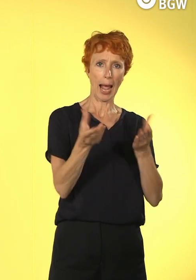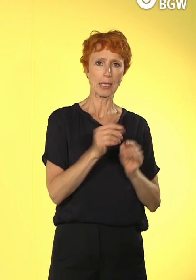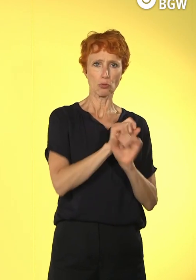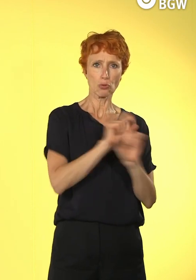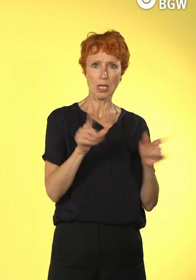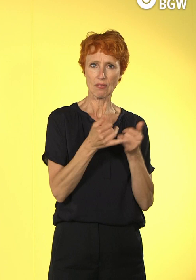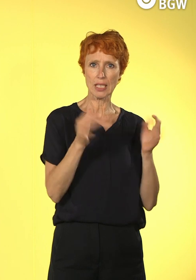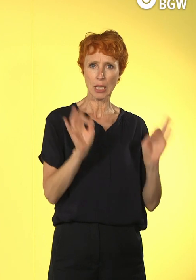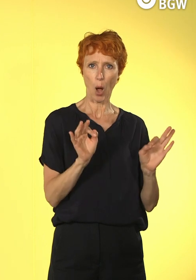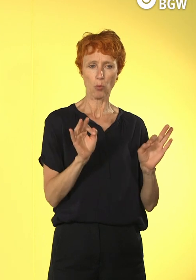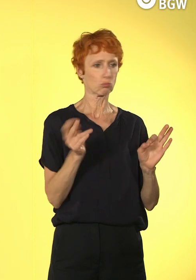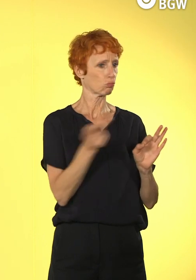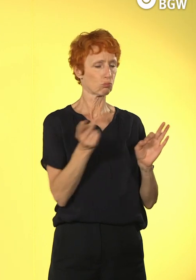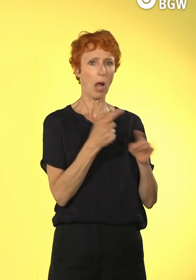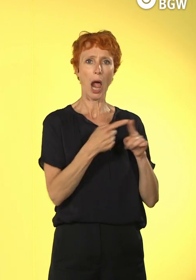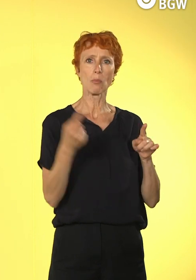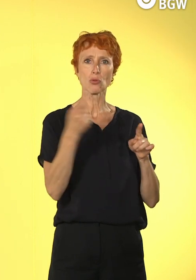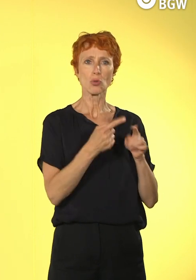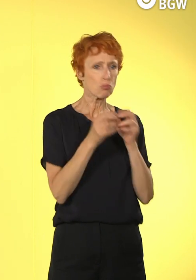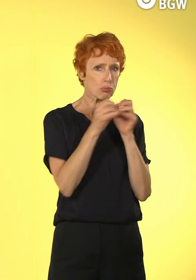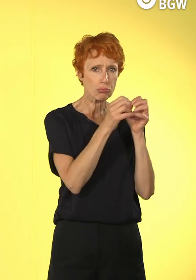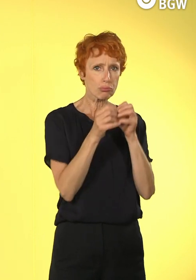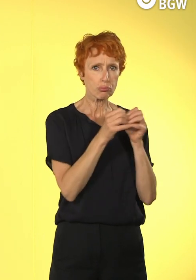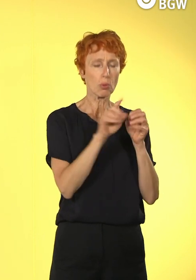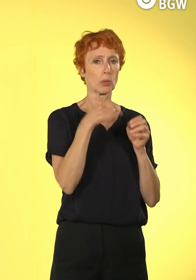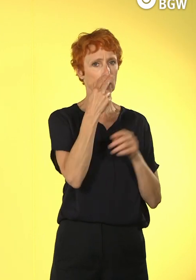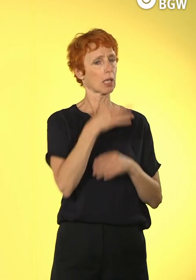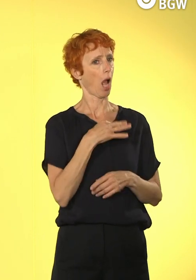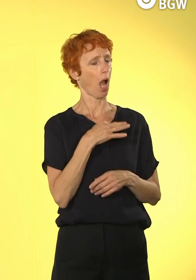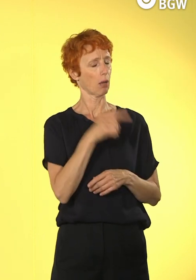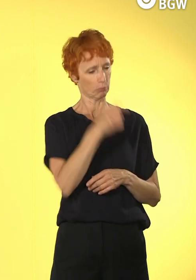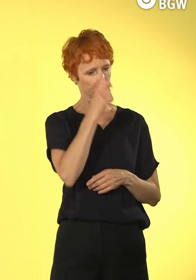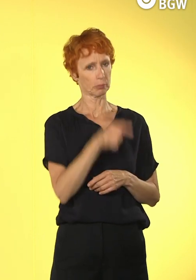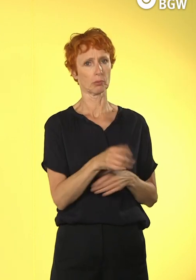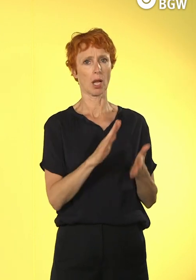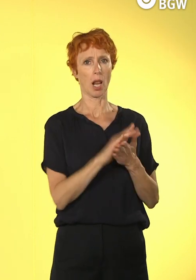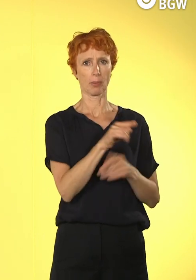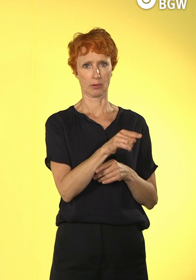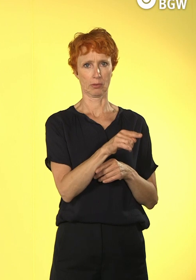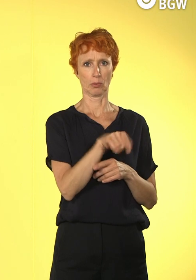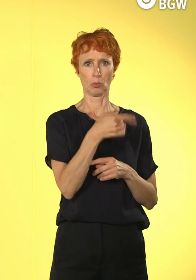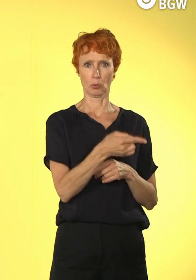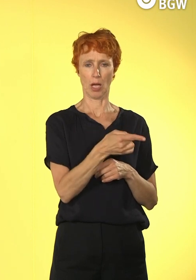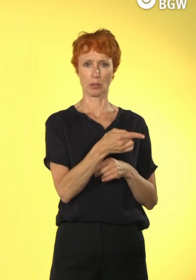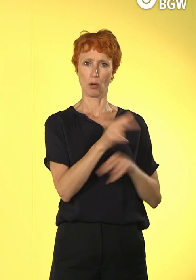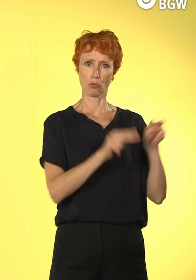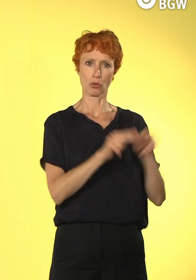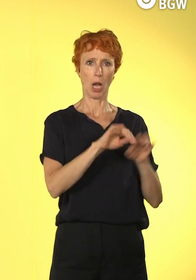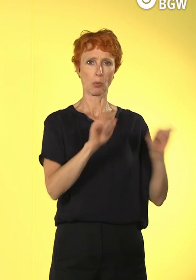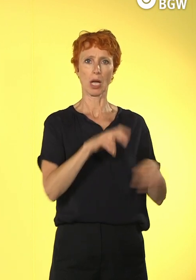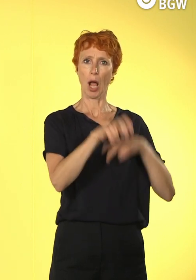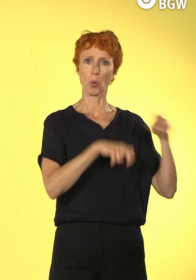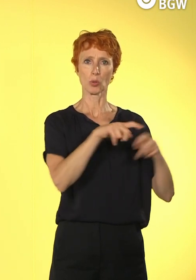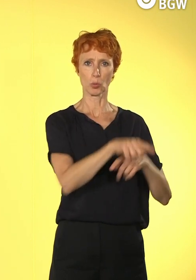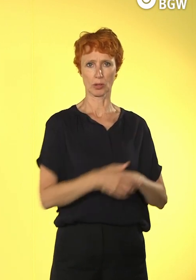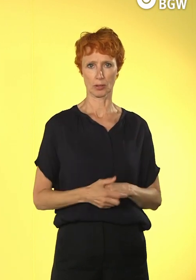dann habe ich gesehen, dass die diese Tools eingesetzt haben. Das heißt, meines Erachtens bei den Mitarbeitenden, die würde ich jetzt auch sagen,